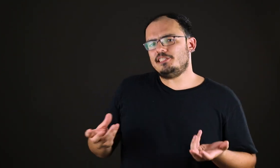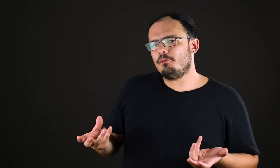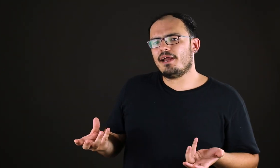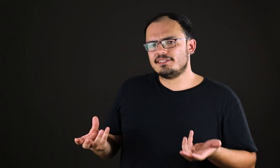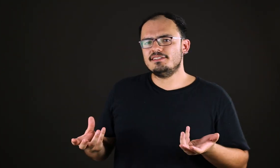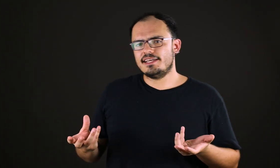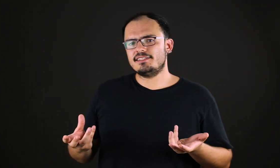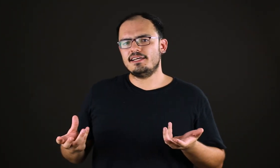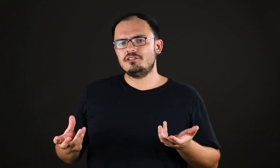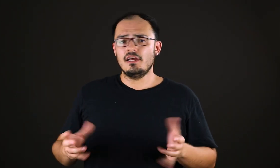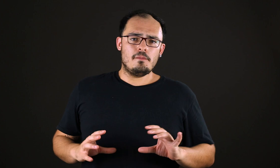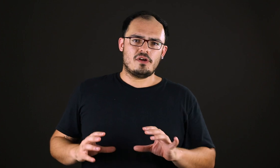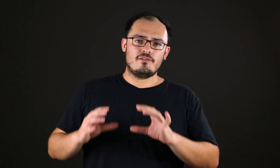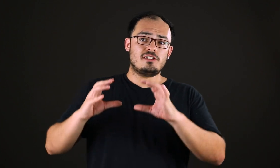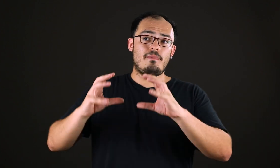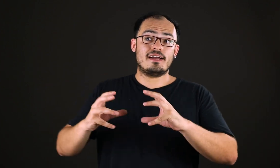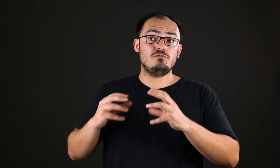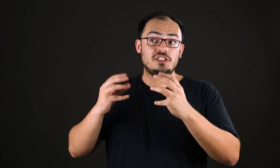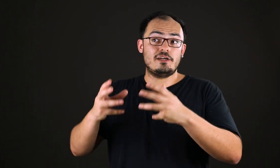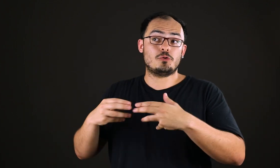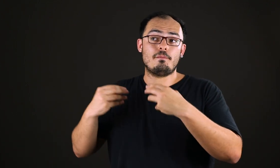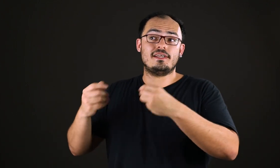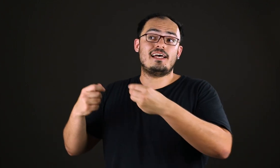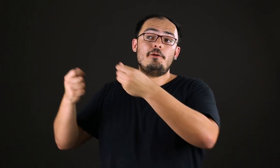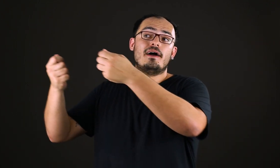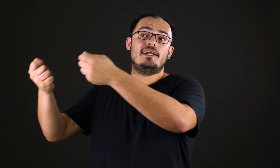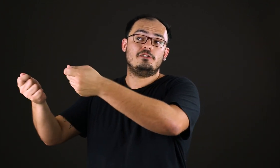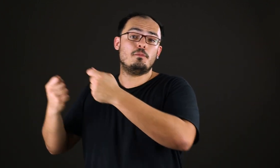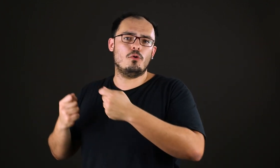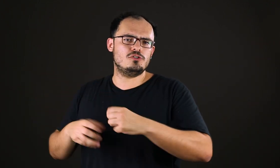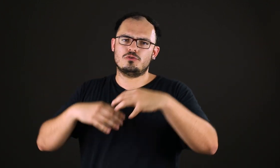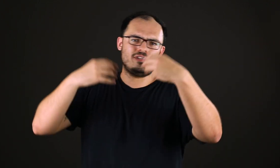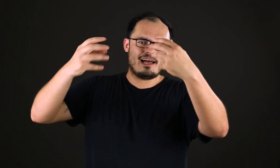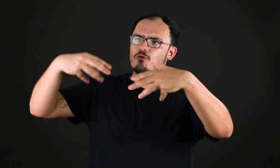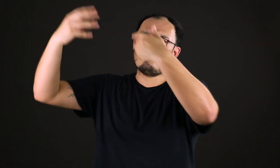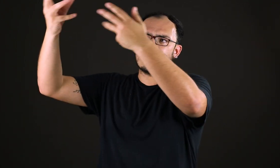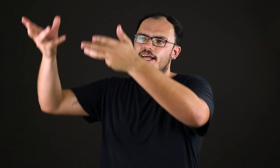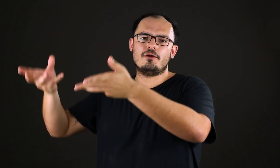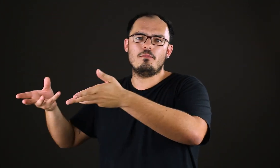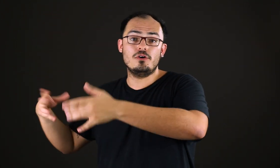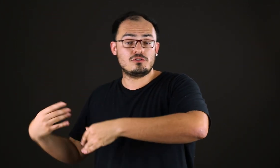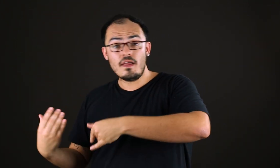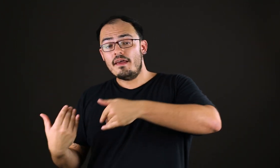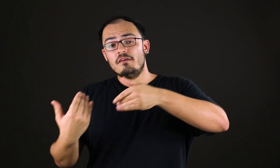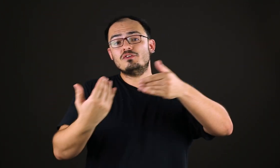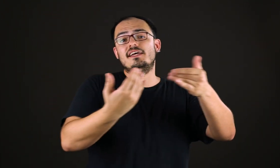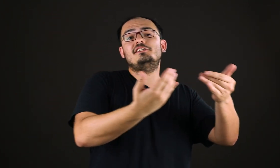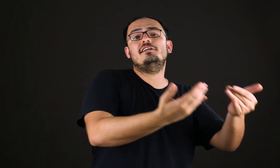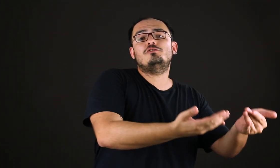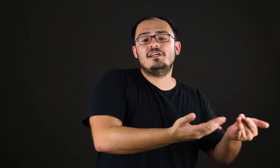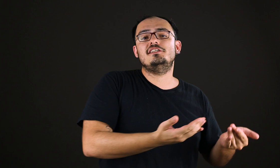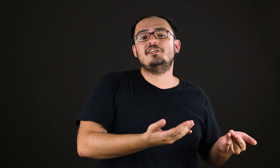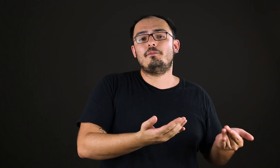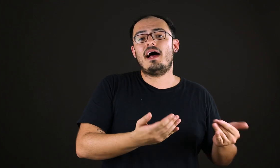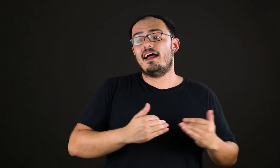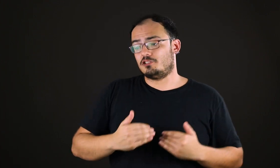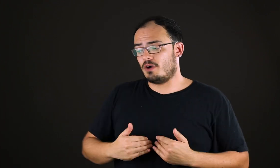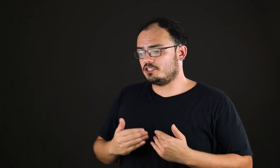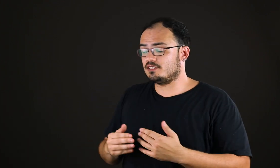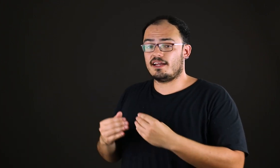princípio parece interessante. Porque você pega um dinheiro que o empresário pagaria no imposto, que o Itaú pagaria no imposto, e você redireciona esse dinheiro para a arte. Um artista